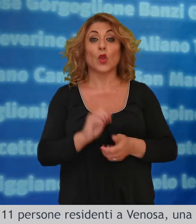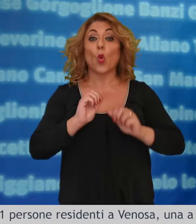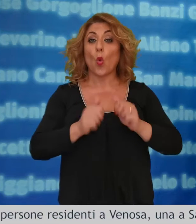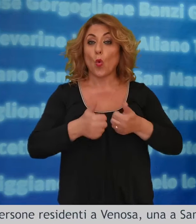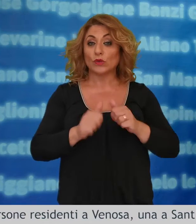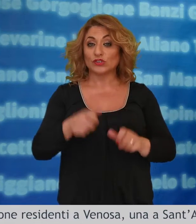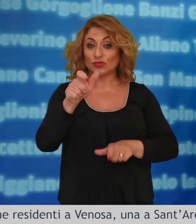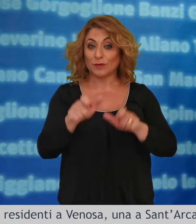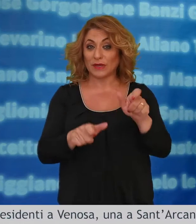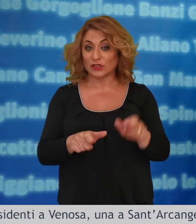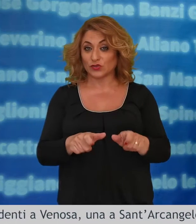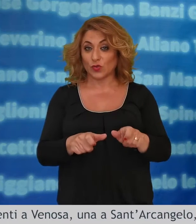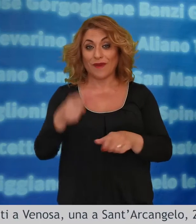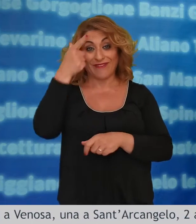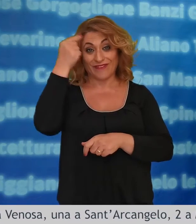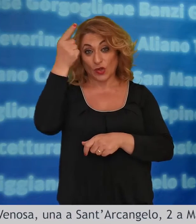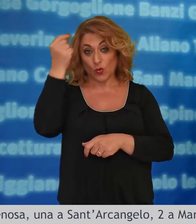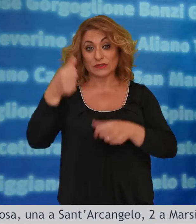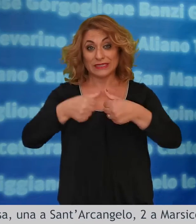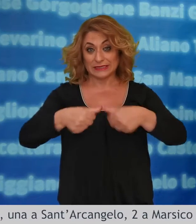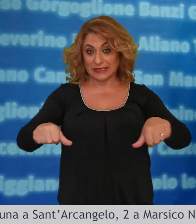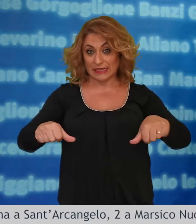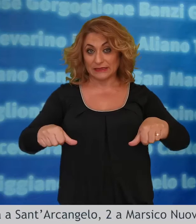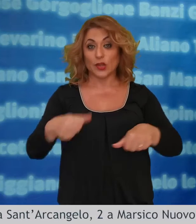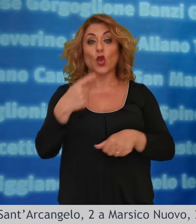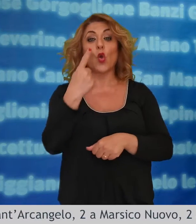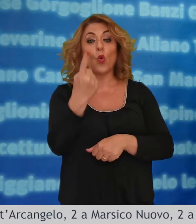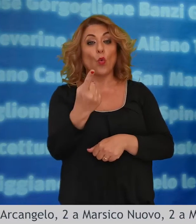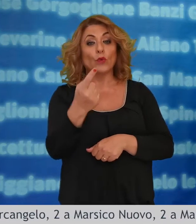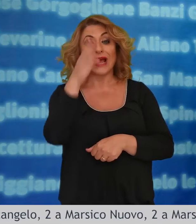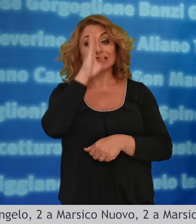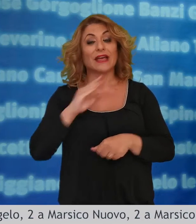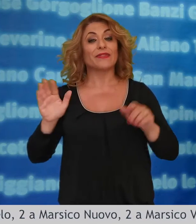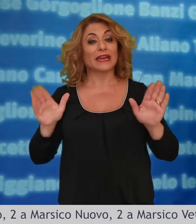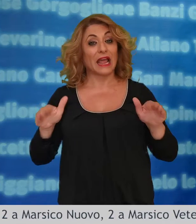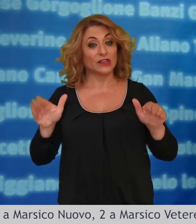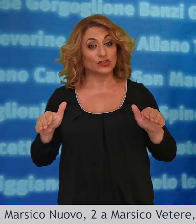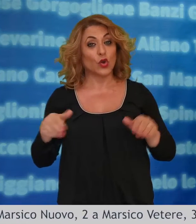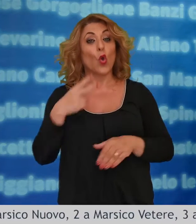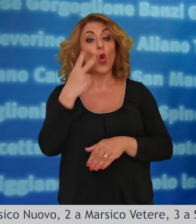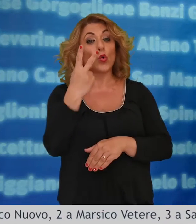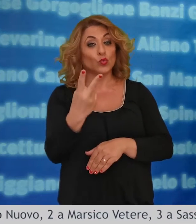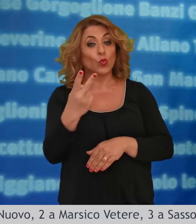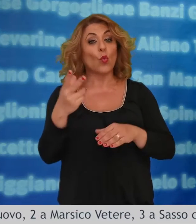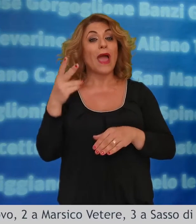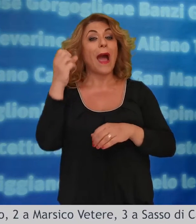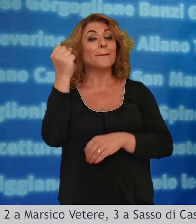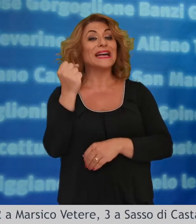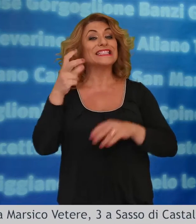persone residenti a venusa una a sant'arcangelo due a marsico nuovo due